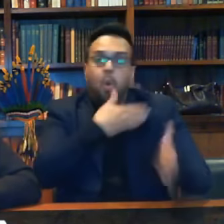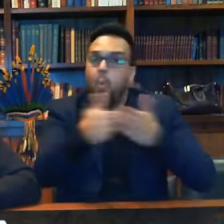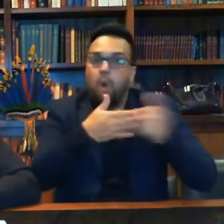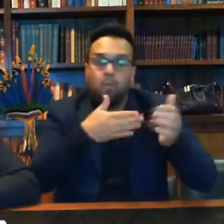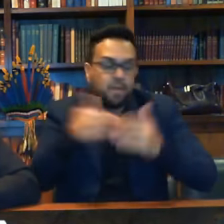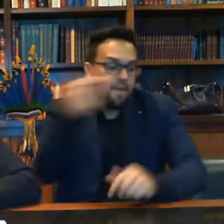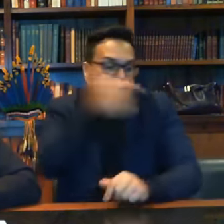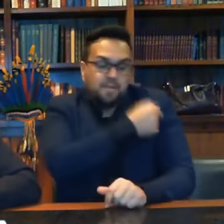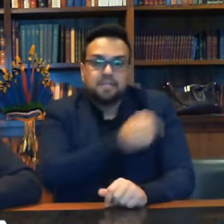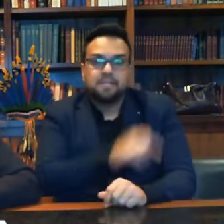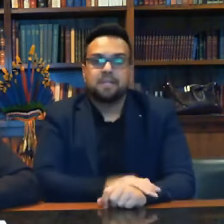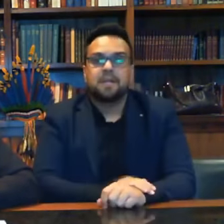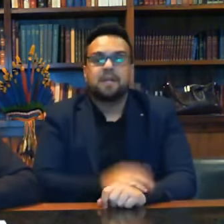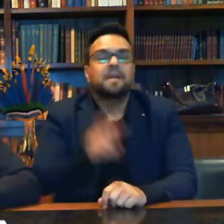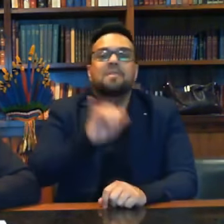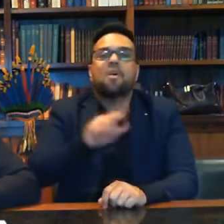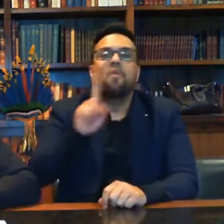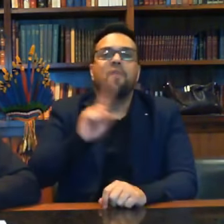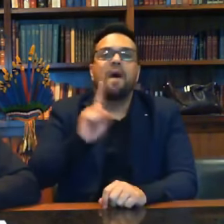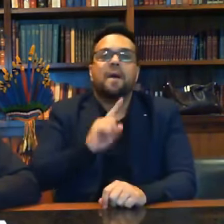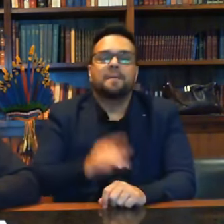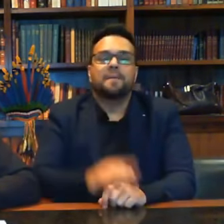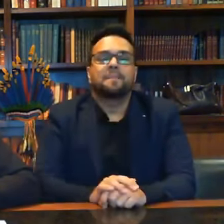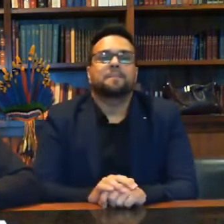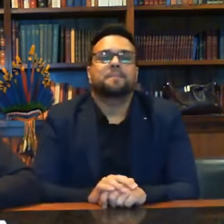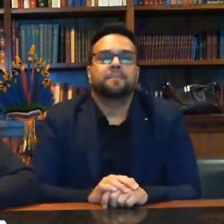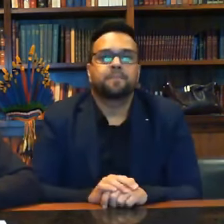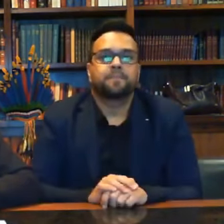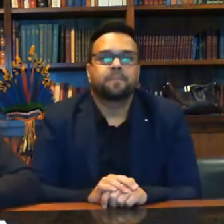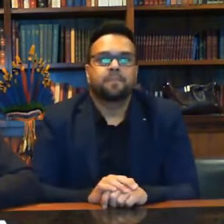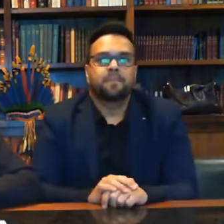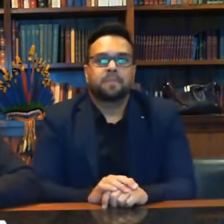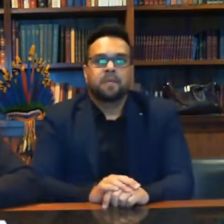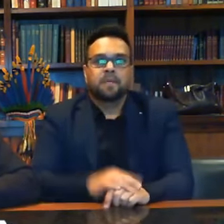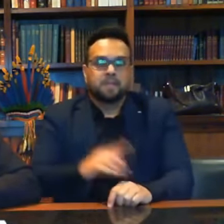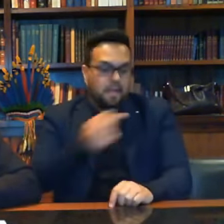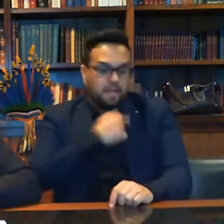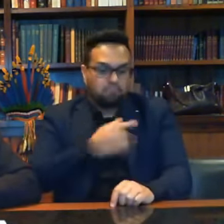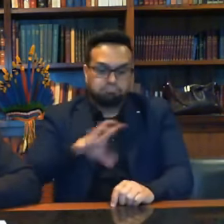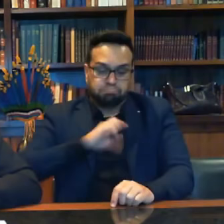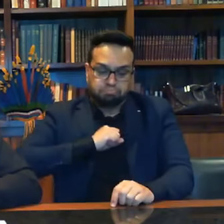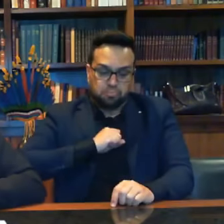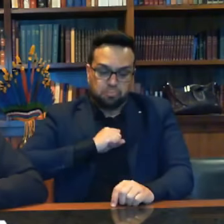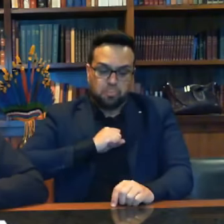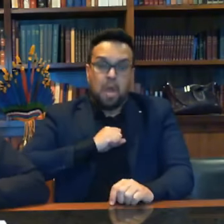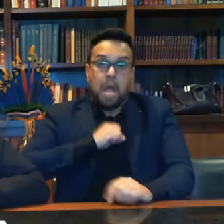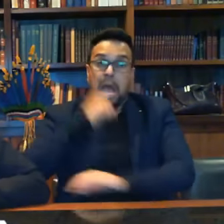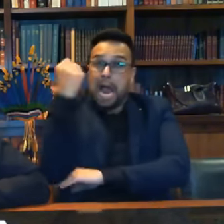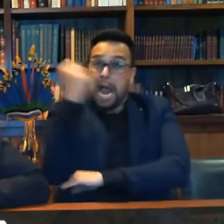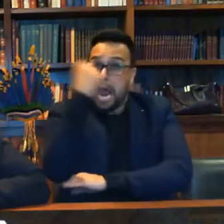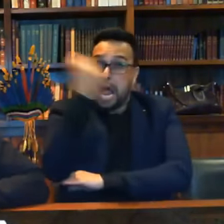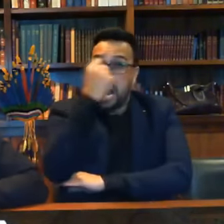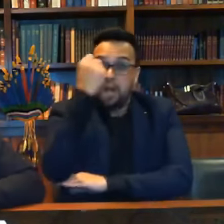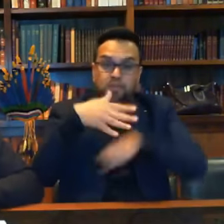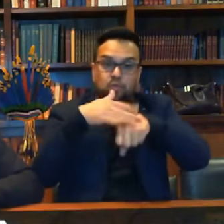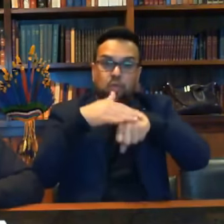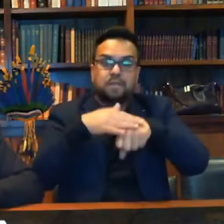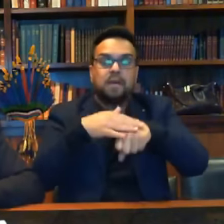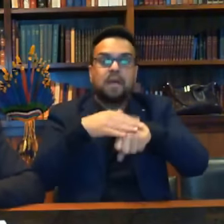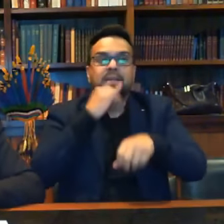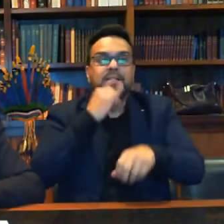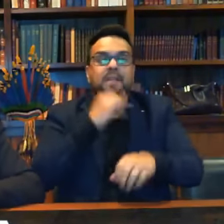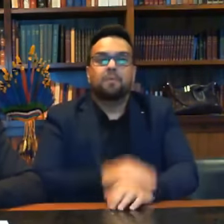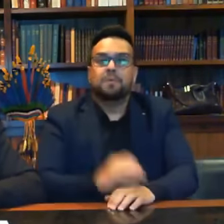não desenvolveram não desenvolveram formas graves da doença, ou seja, chance zero de morrer.